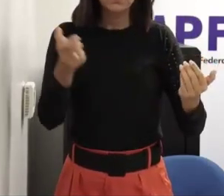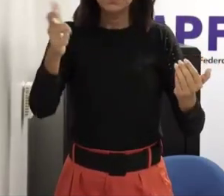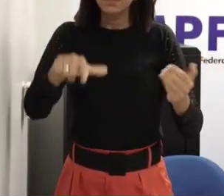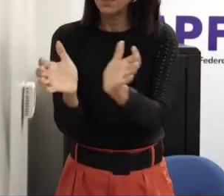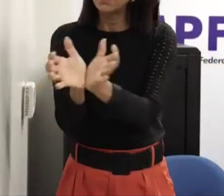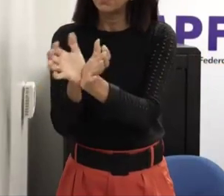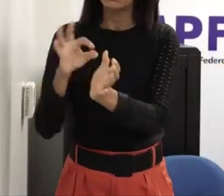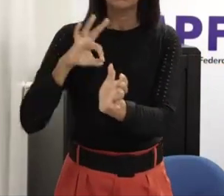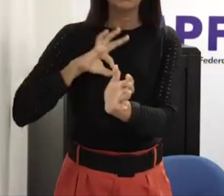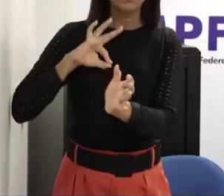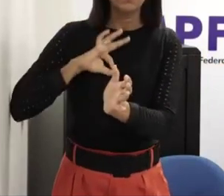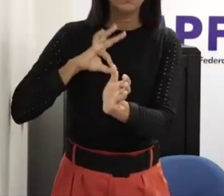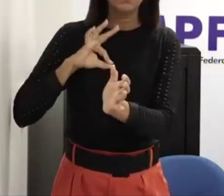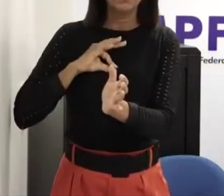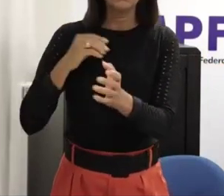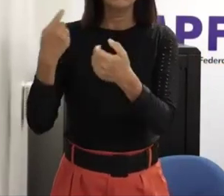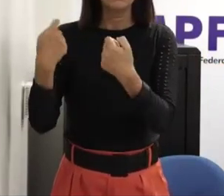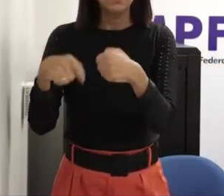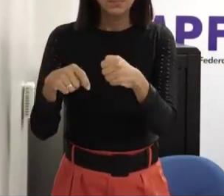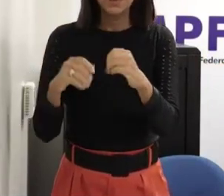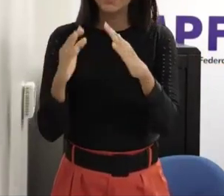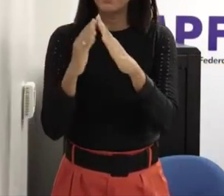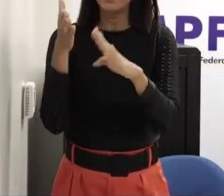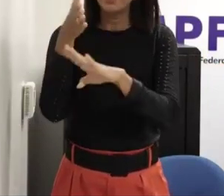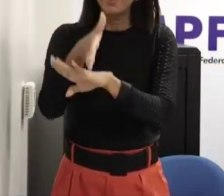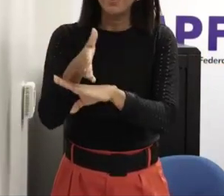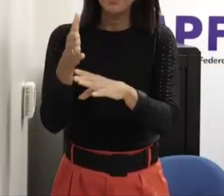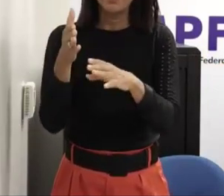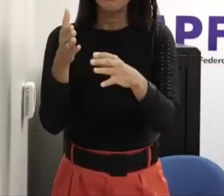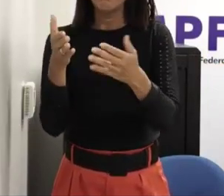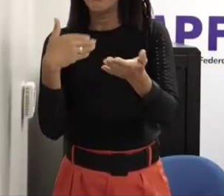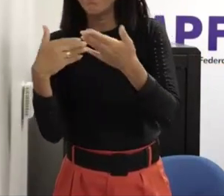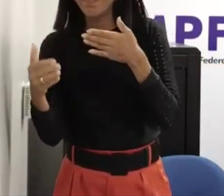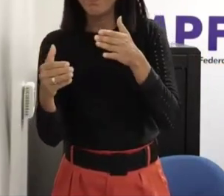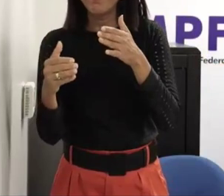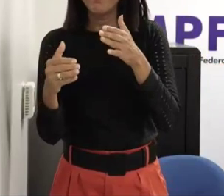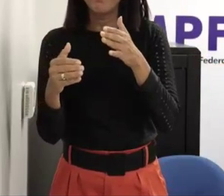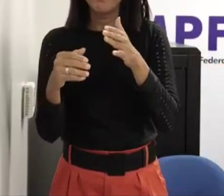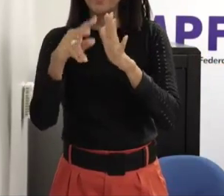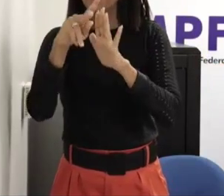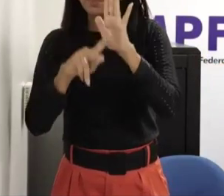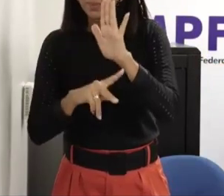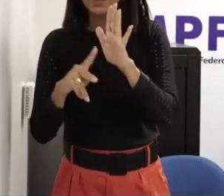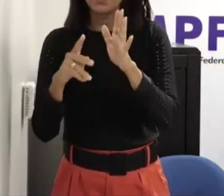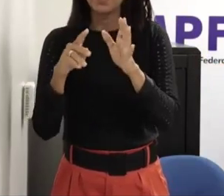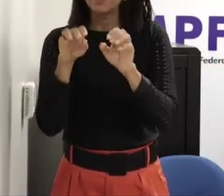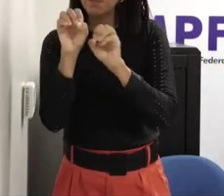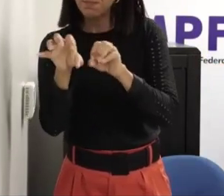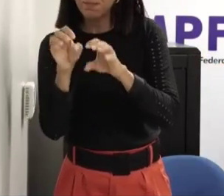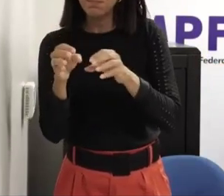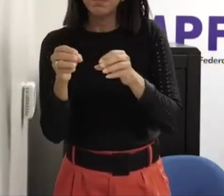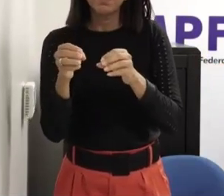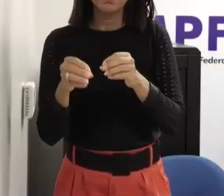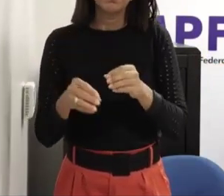um trabalho também de escola então seria um protocolo para quem também faz essa atuação nós temos